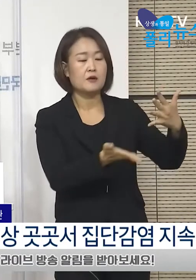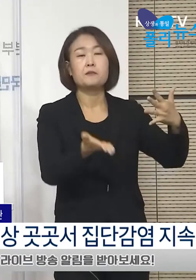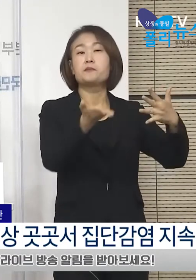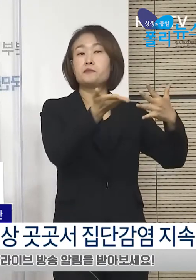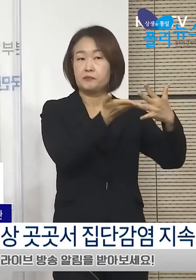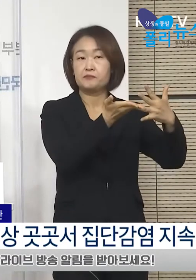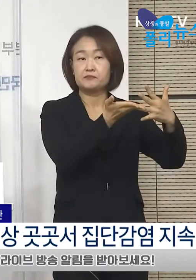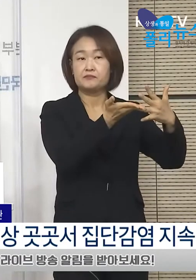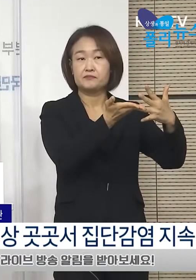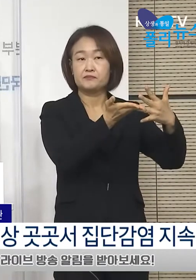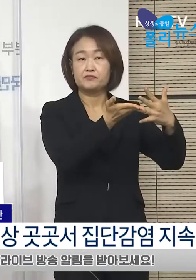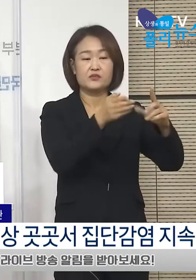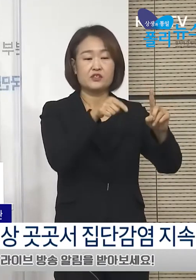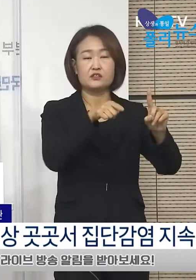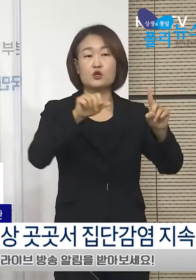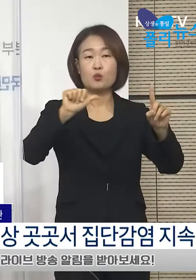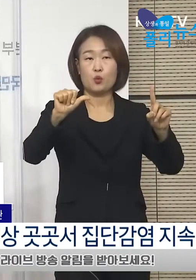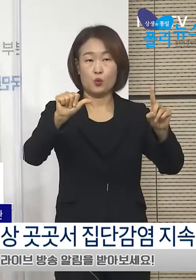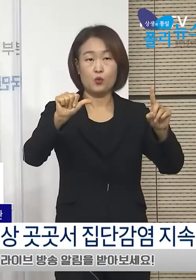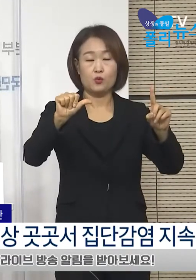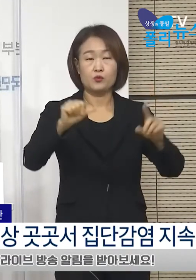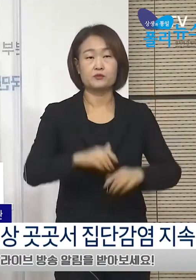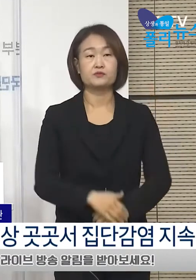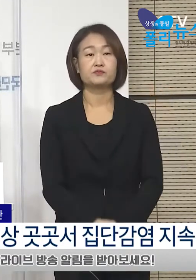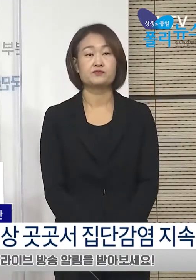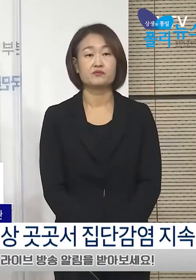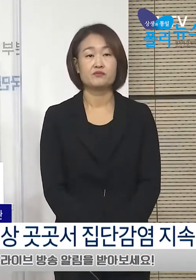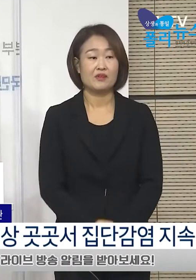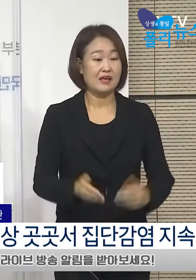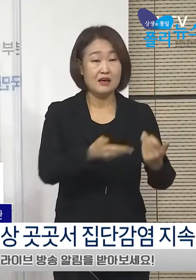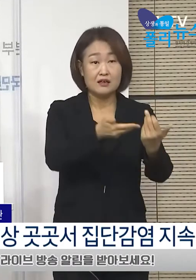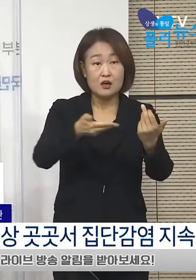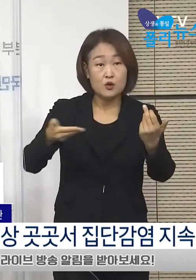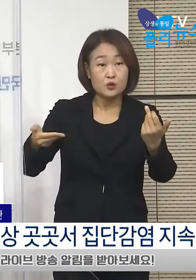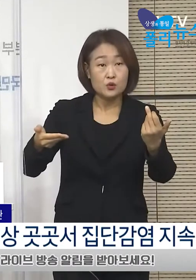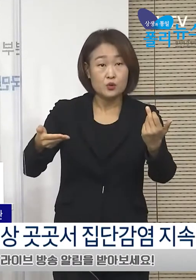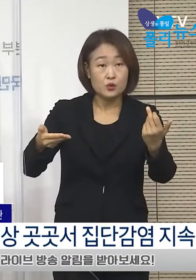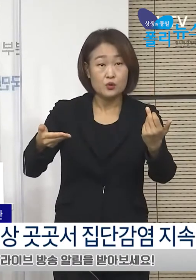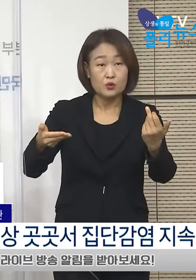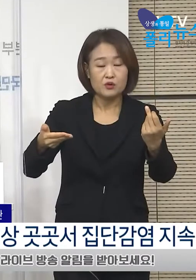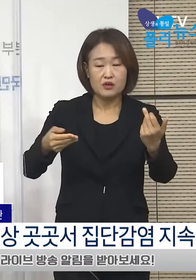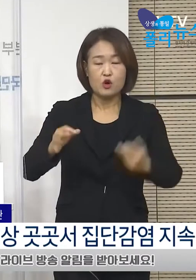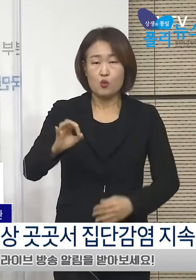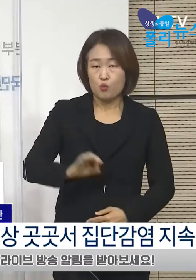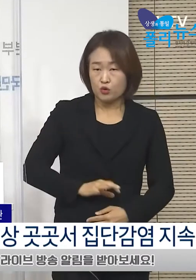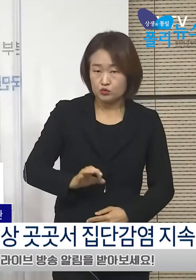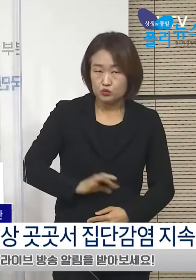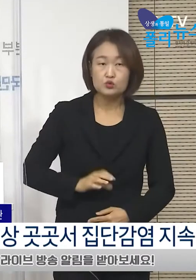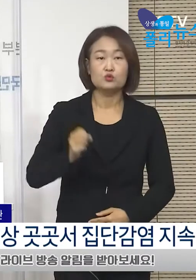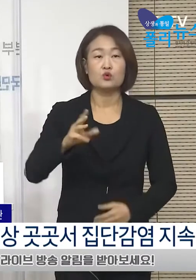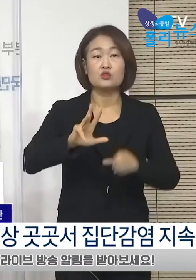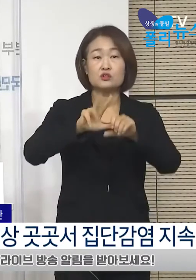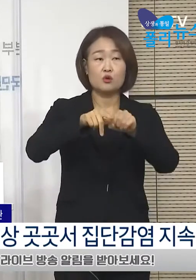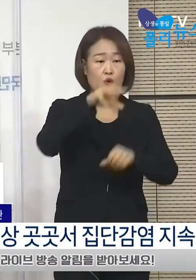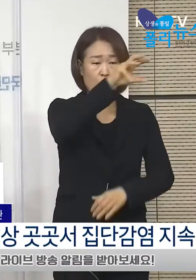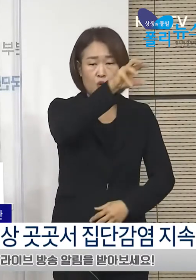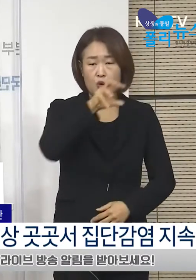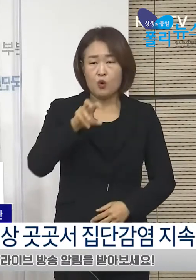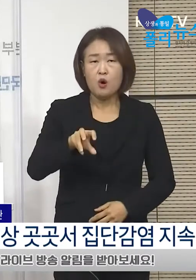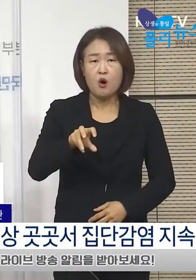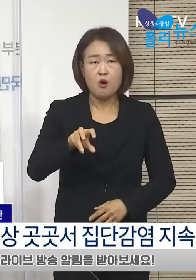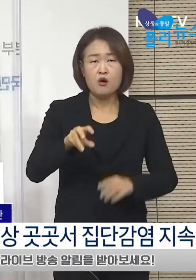.5단계로 경상합니다. 강원도는 영서 지역에 확산이 집중된 점을